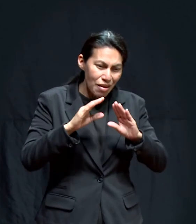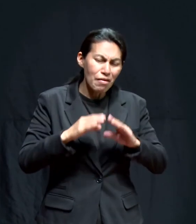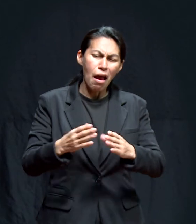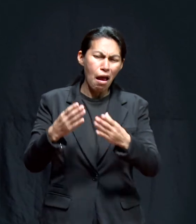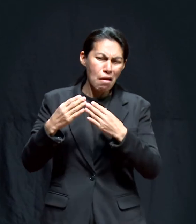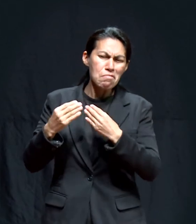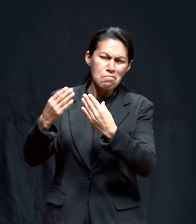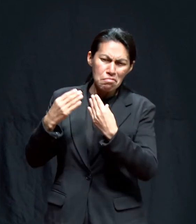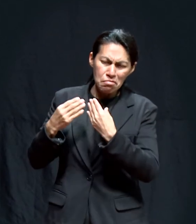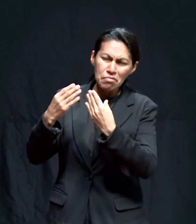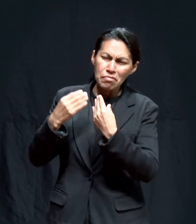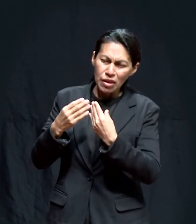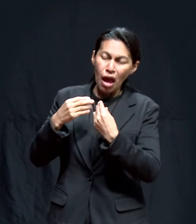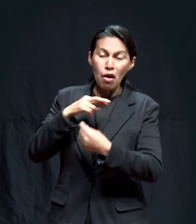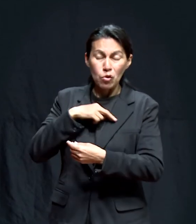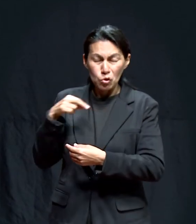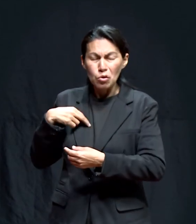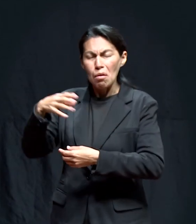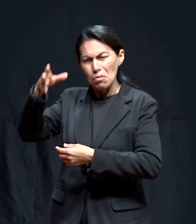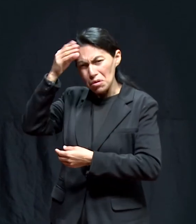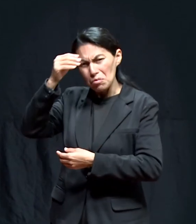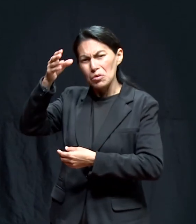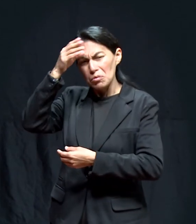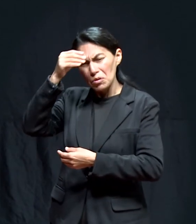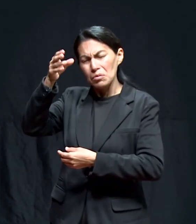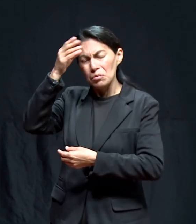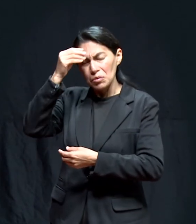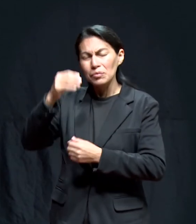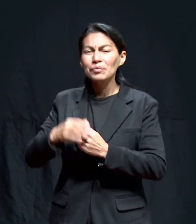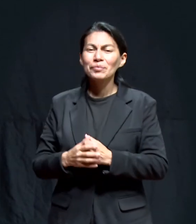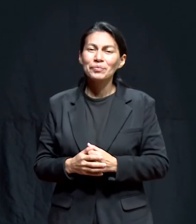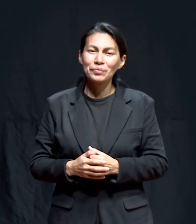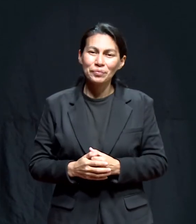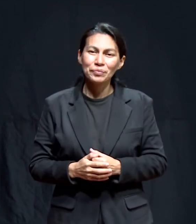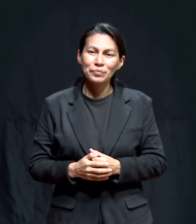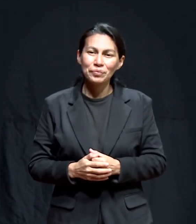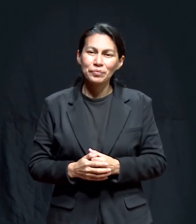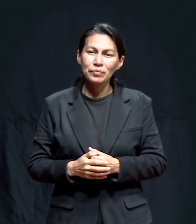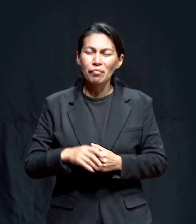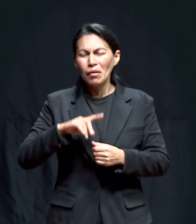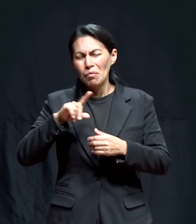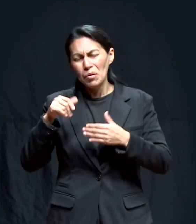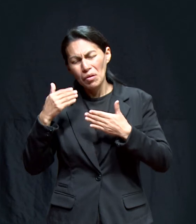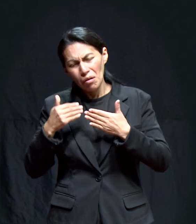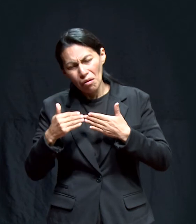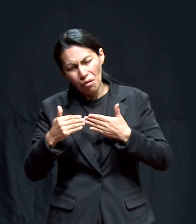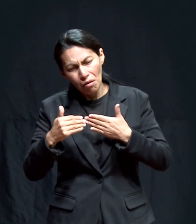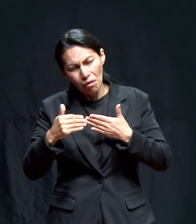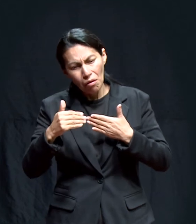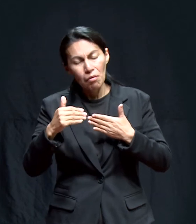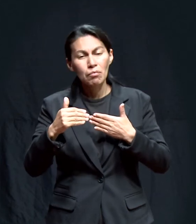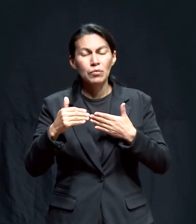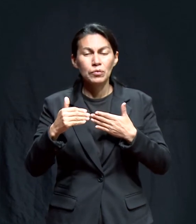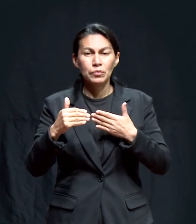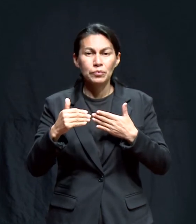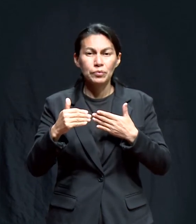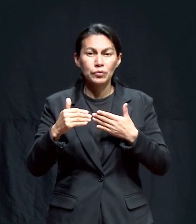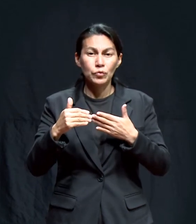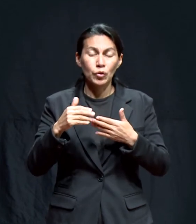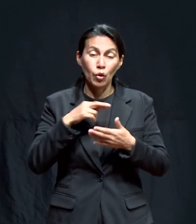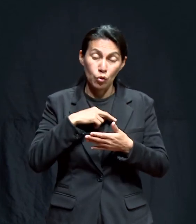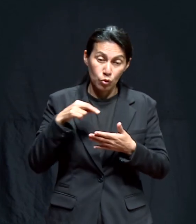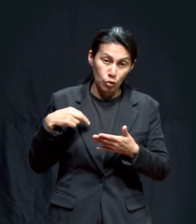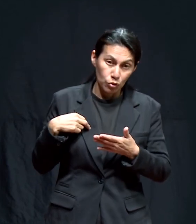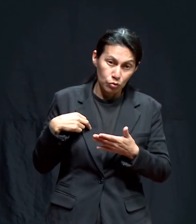Amén. Sí. Y nosotros así aprendimos. Y, este, con el tiempo llegó,